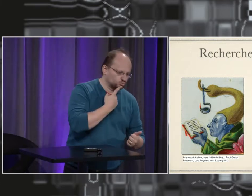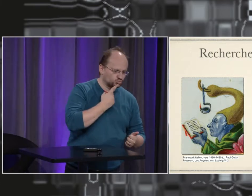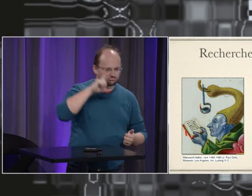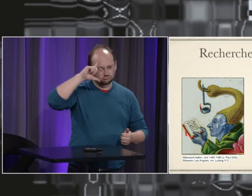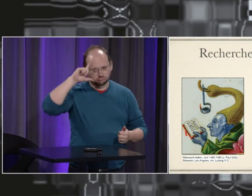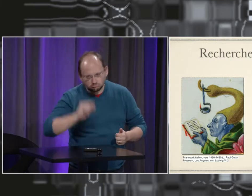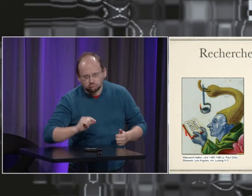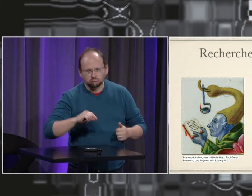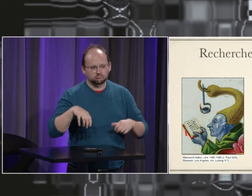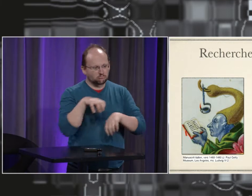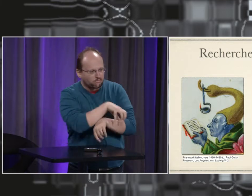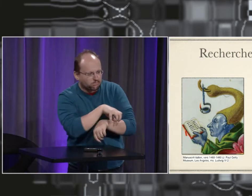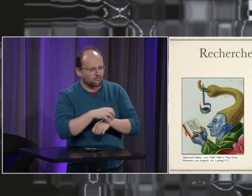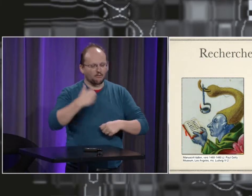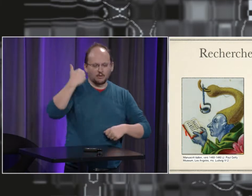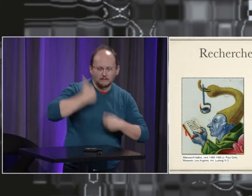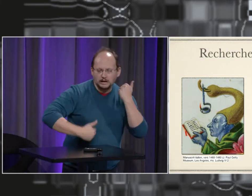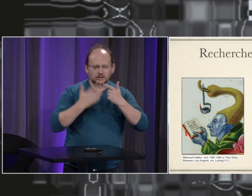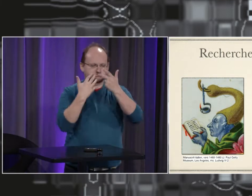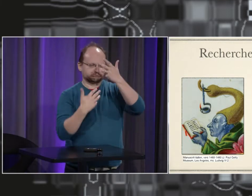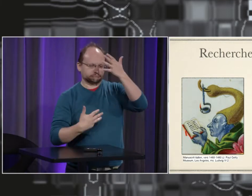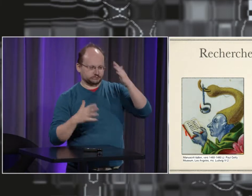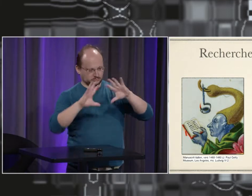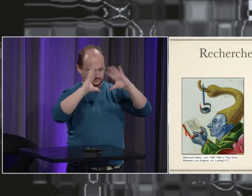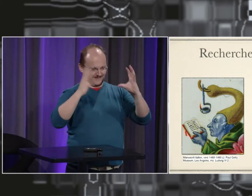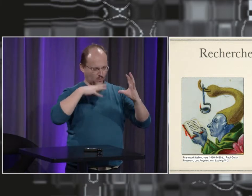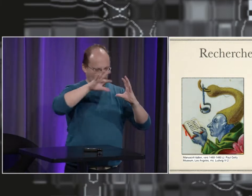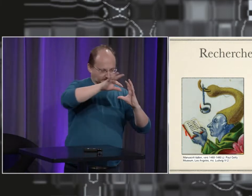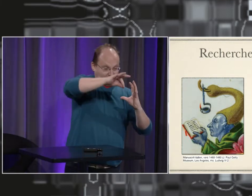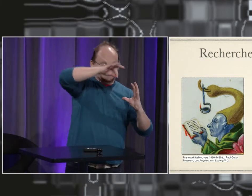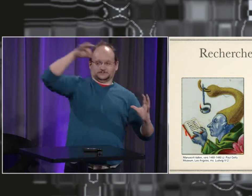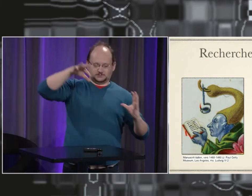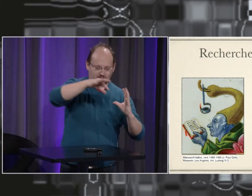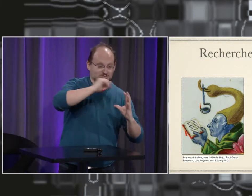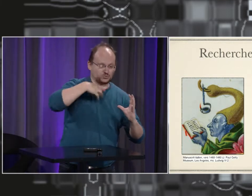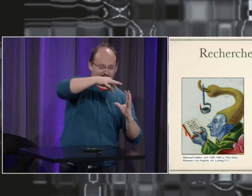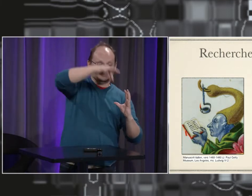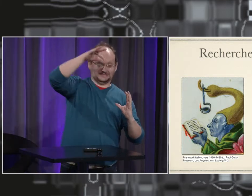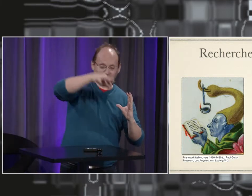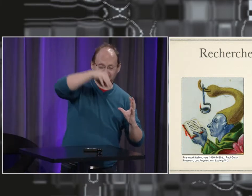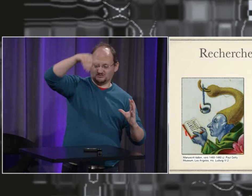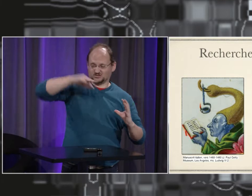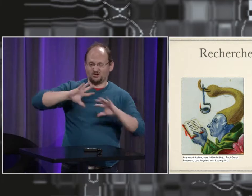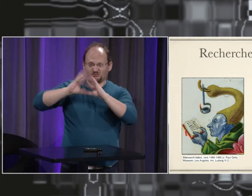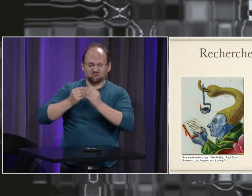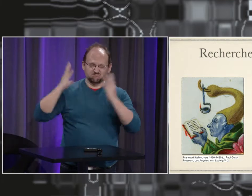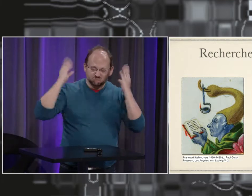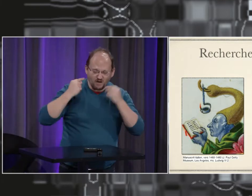Alors, si on s'intéresse au handicap, au sourd, handicap moteur, physique, intellectuel, etc., on a quelques petites